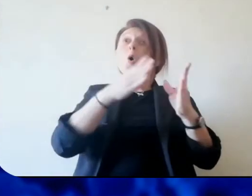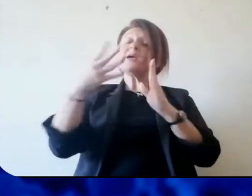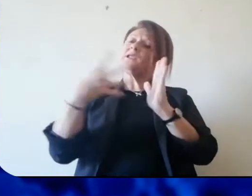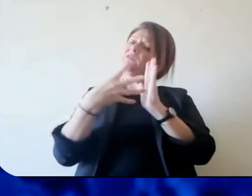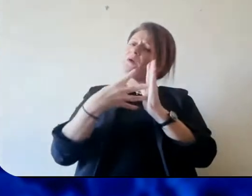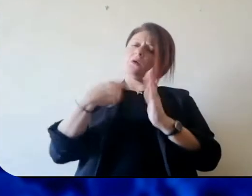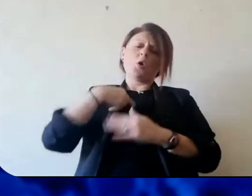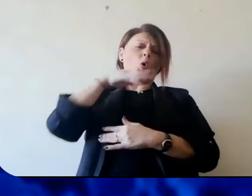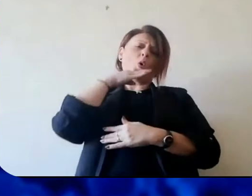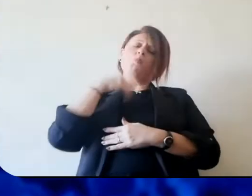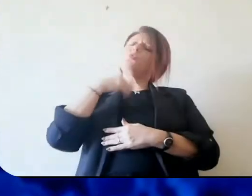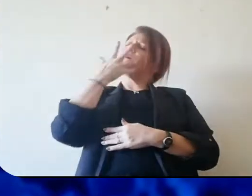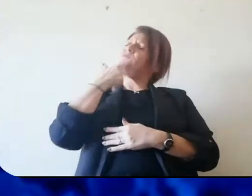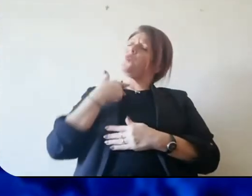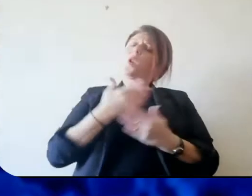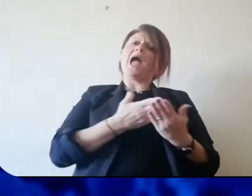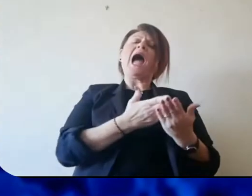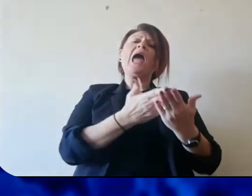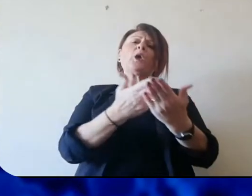in difficoltà.